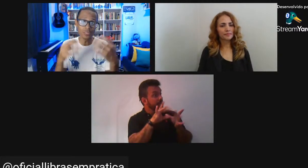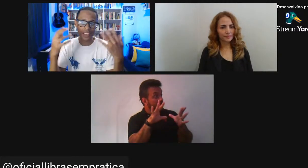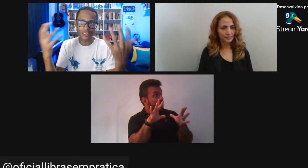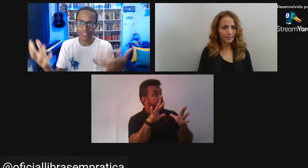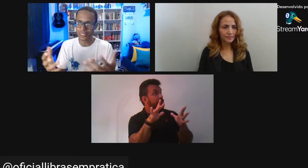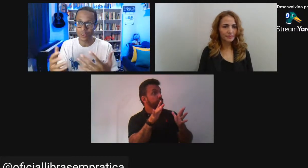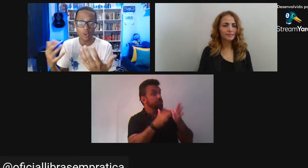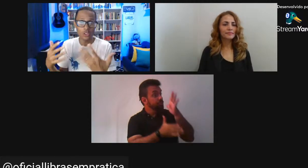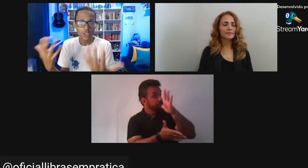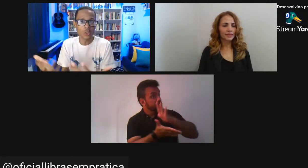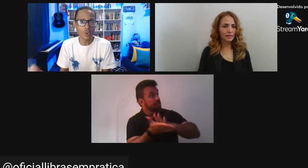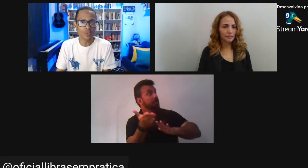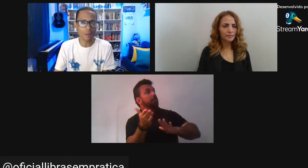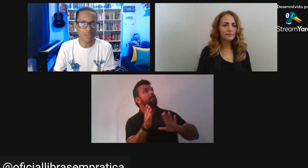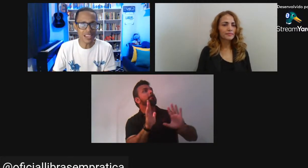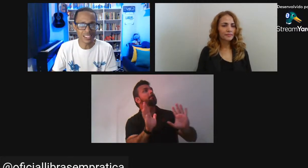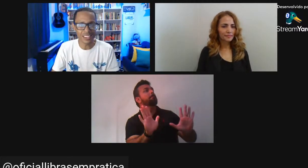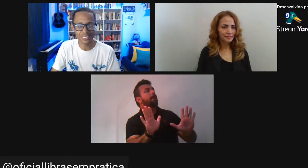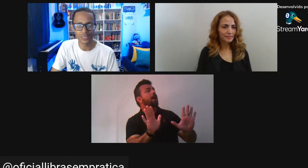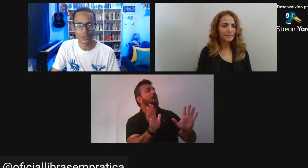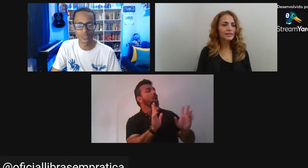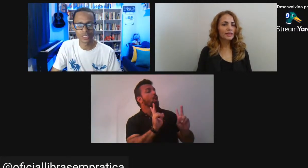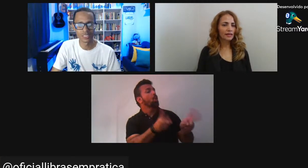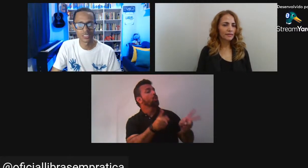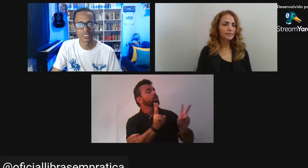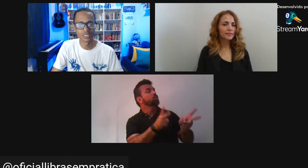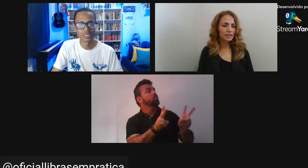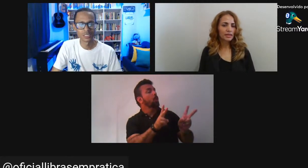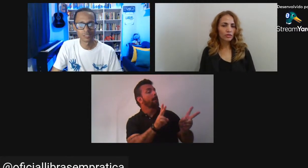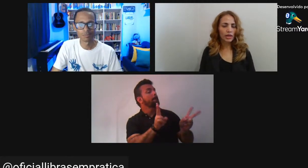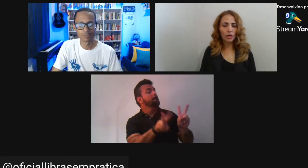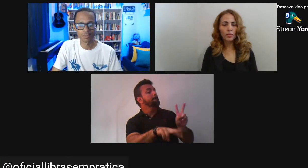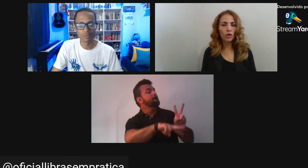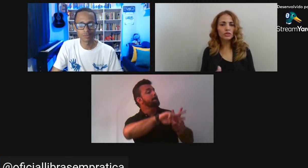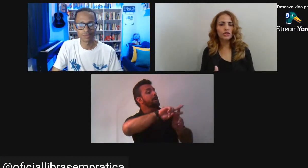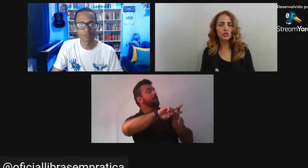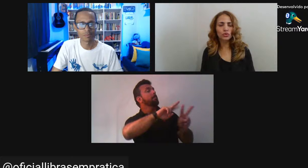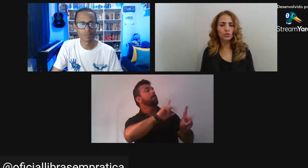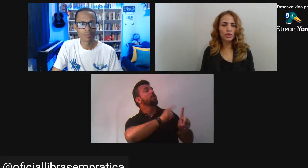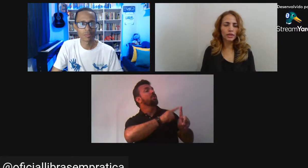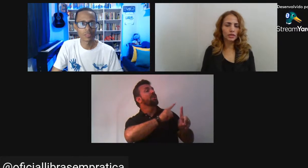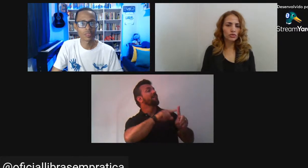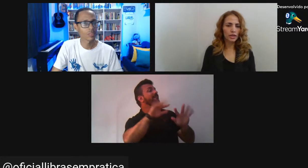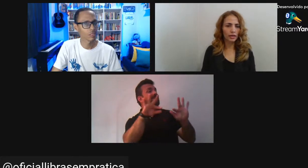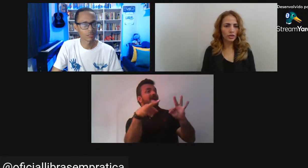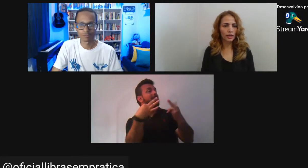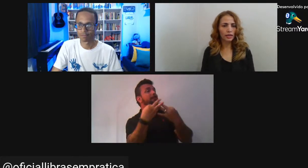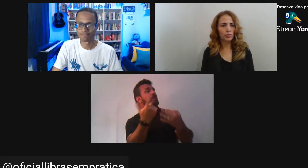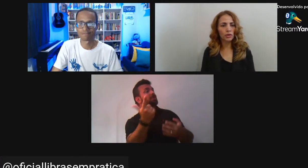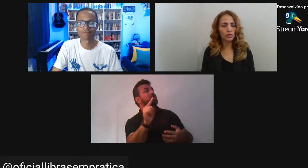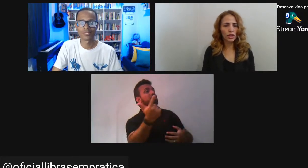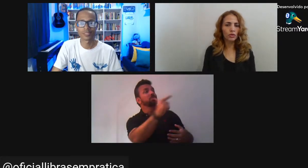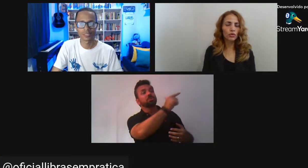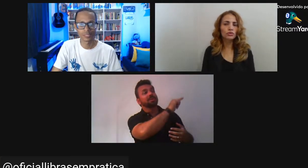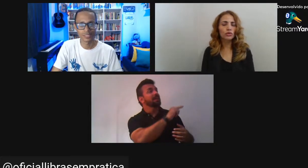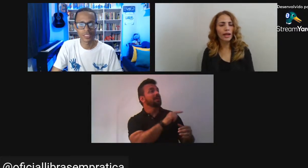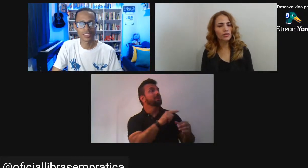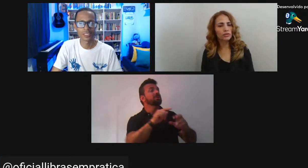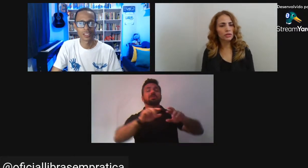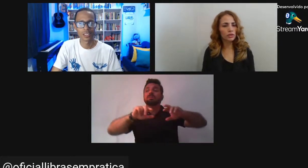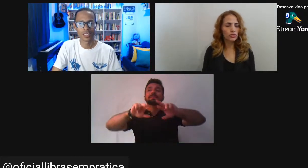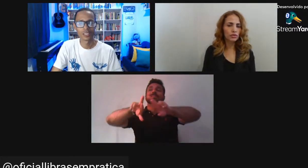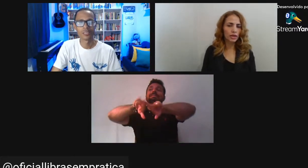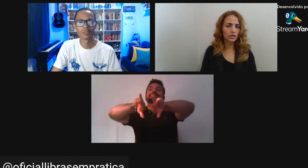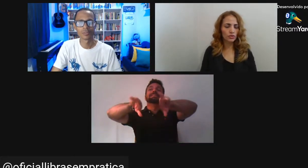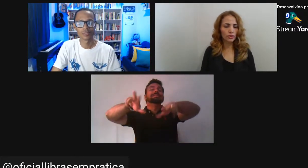Porque não tem Não constituiu família Né, Oguda? Não tem nenhuma Outra estrutura Que a sustente Né, Outro